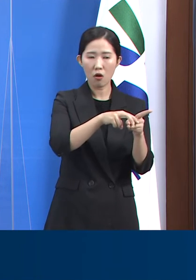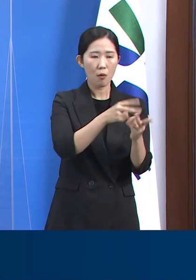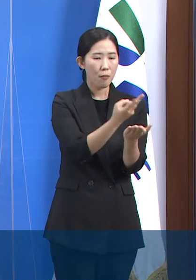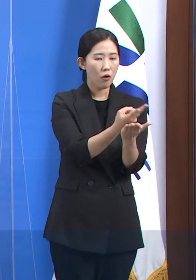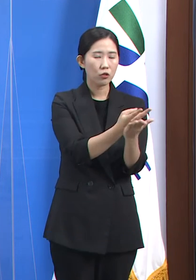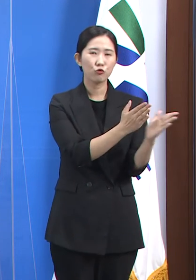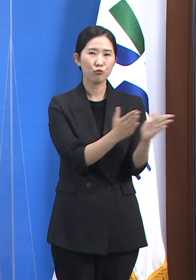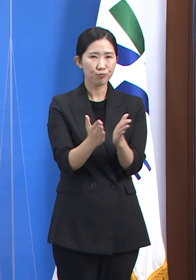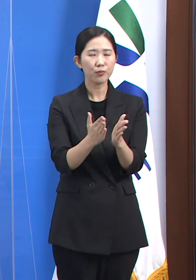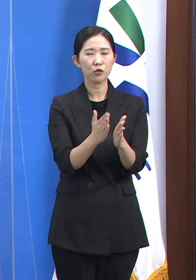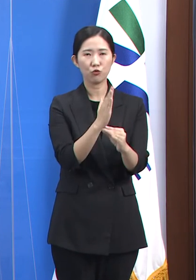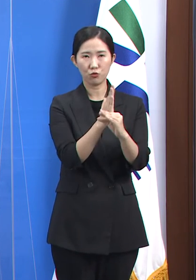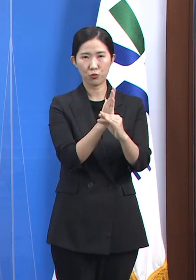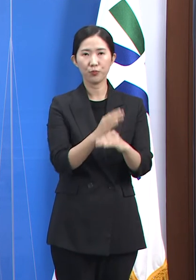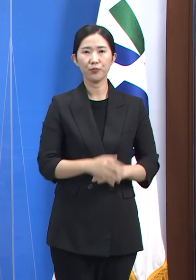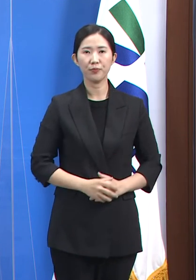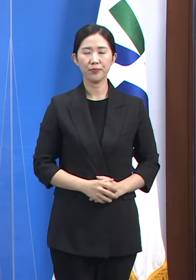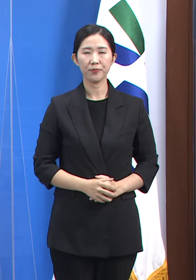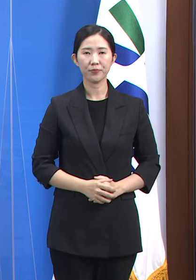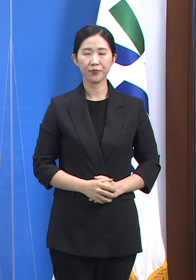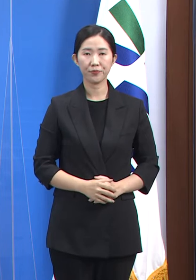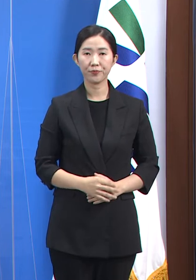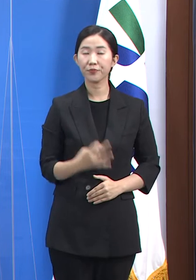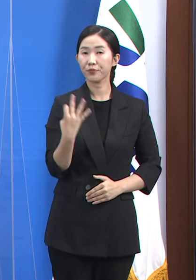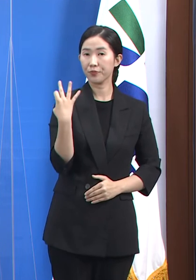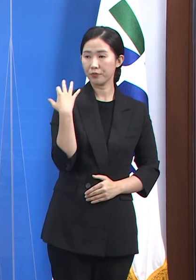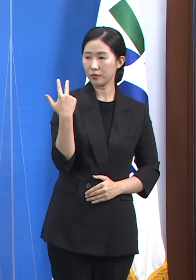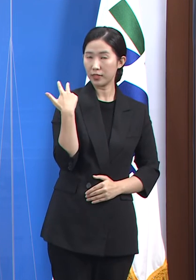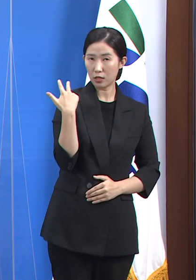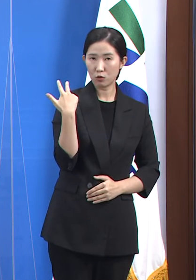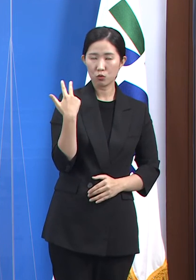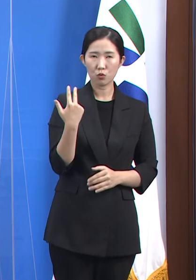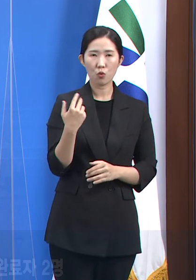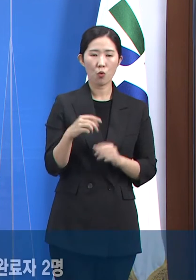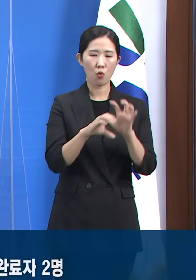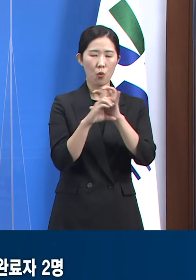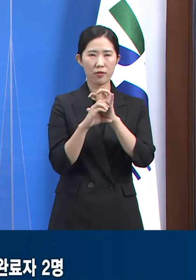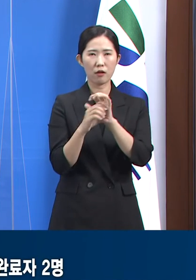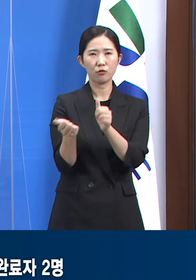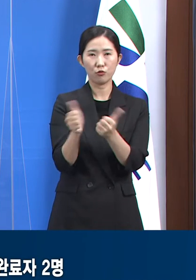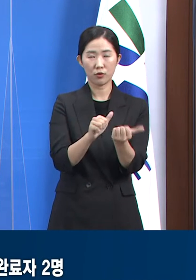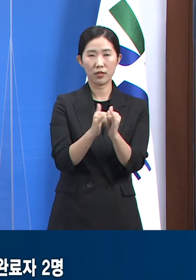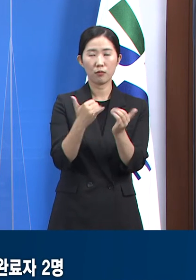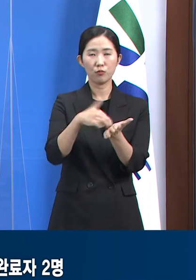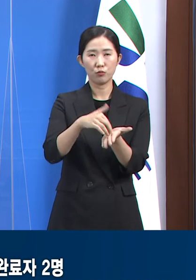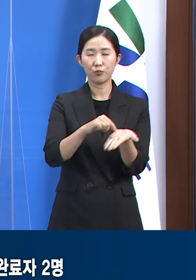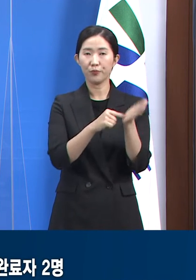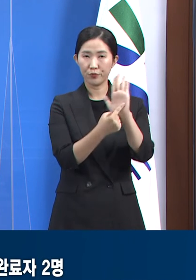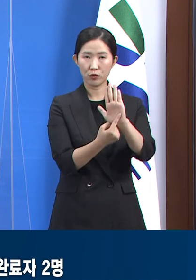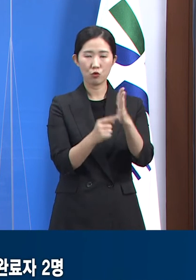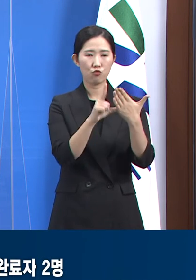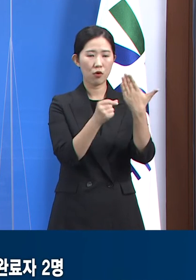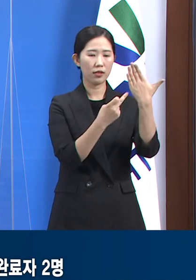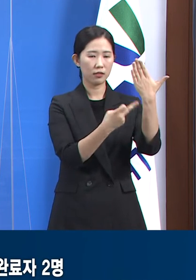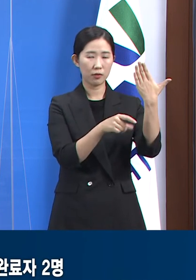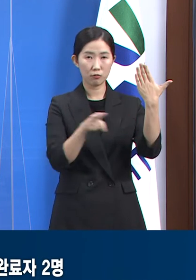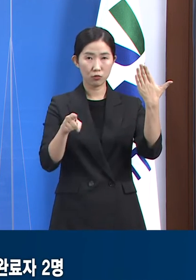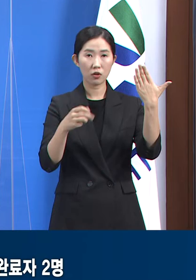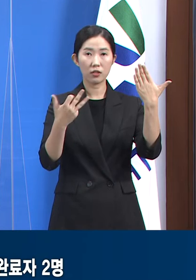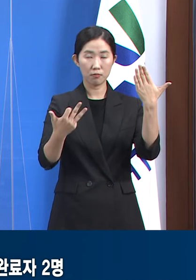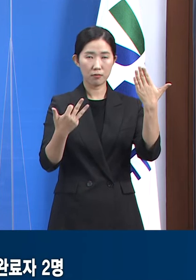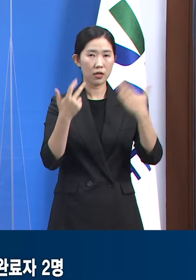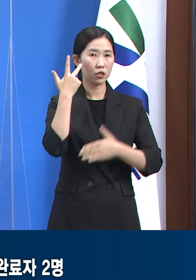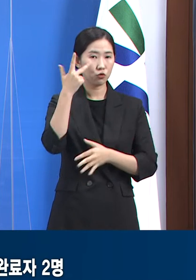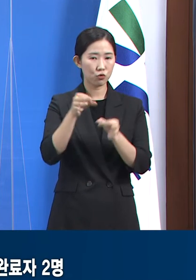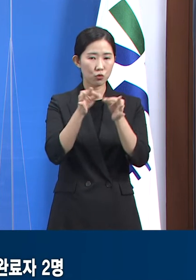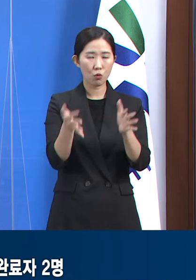있습니다. 지난주 코로나19 사망자 현황입니다. 9월 12일부터 9월 18일까지 한 주간 도내